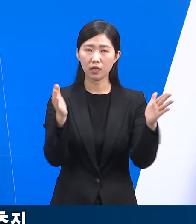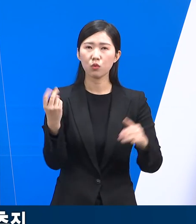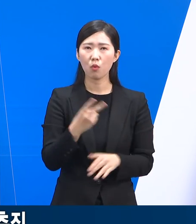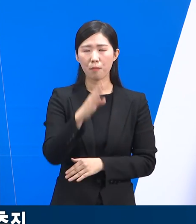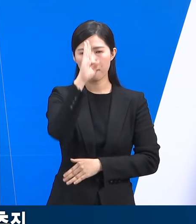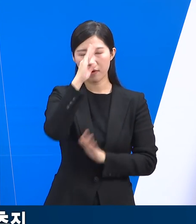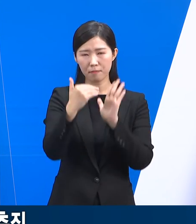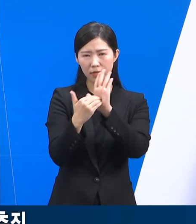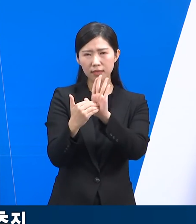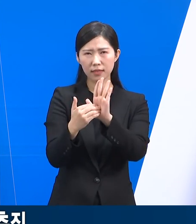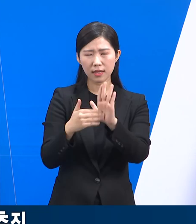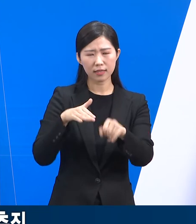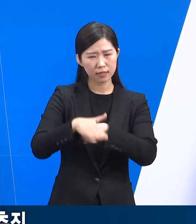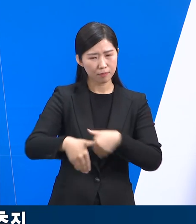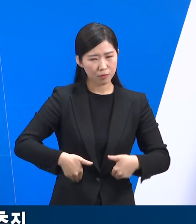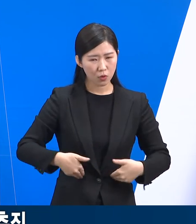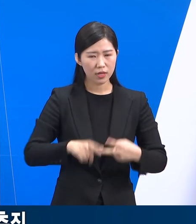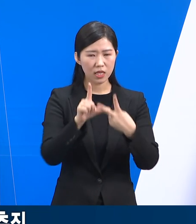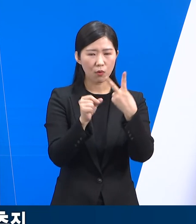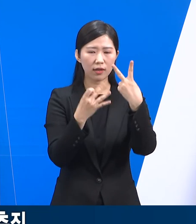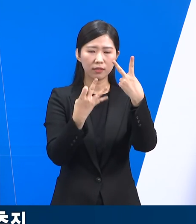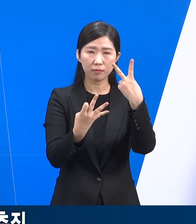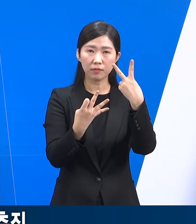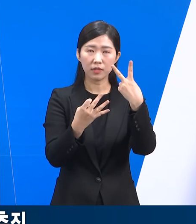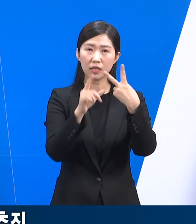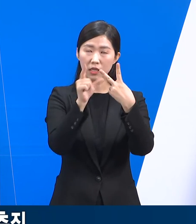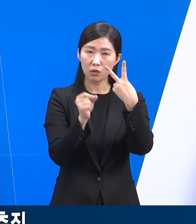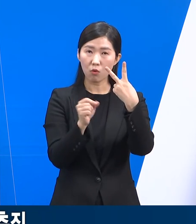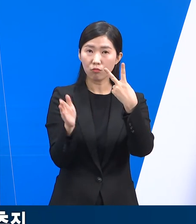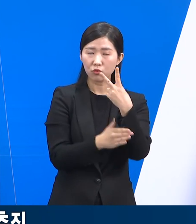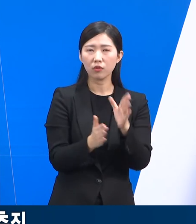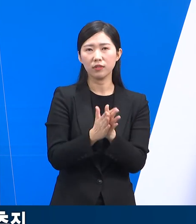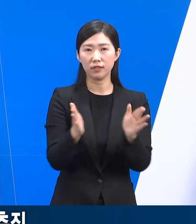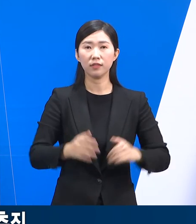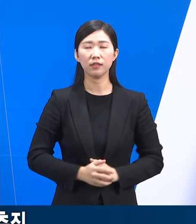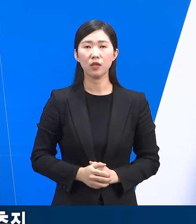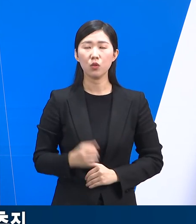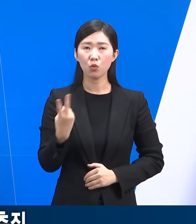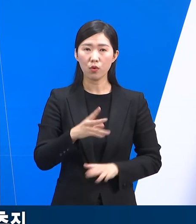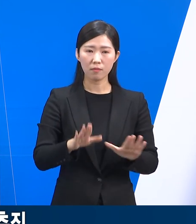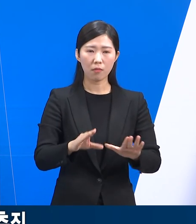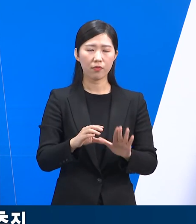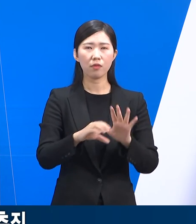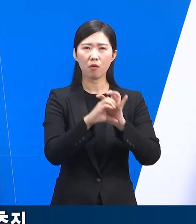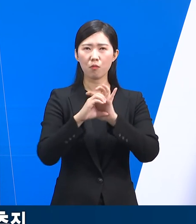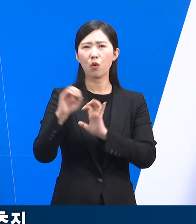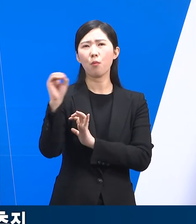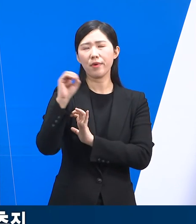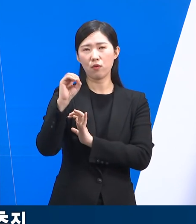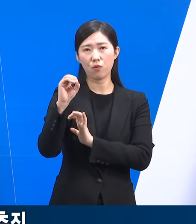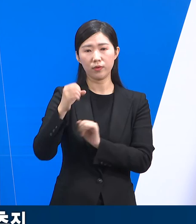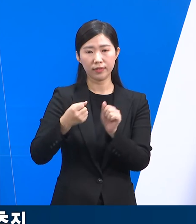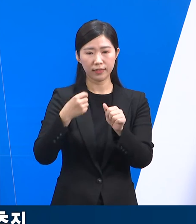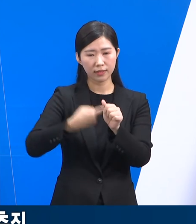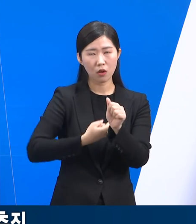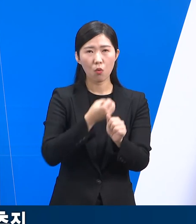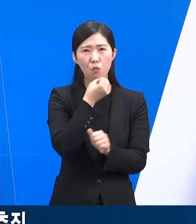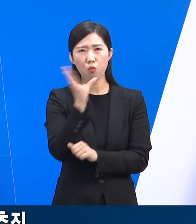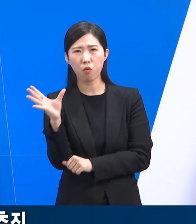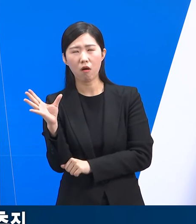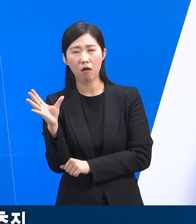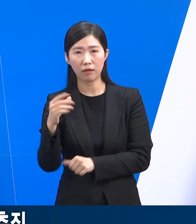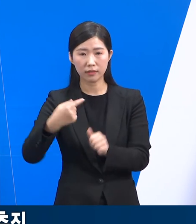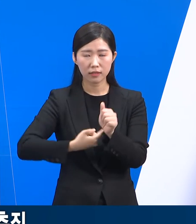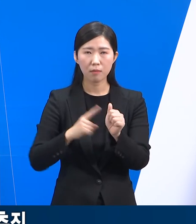2월 14일부터 접종이 가능합니다. 이번 추가접종은 오미콘 변이 확산으로 확진자가 폭증하는 사항에서 예방